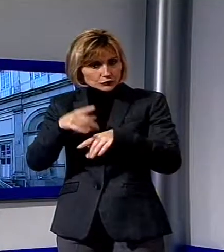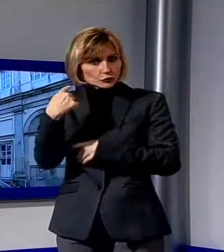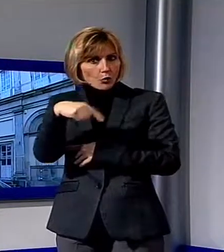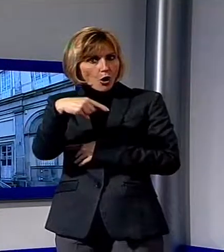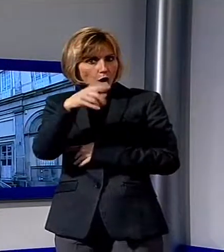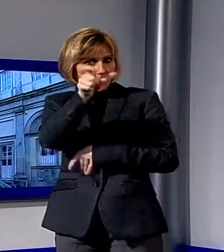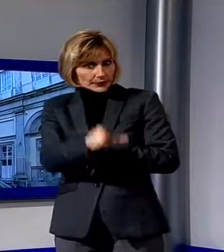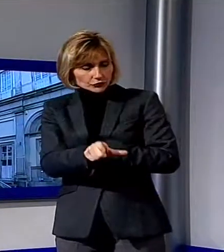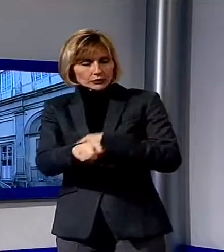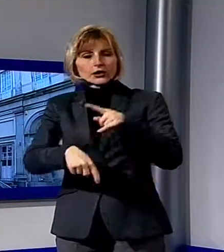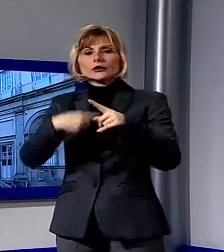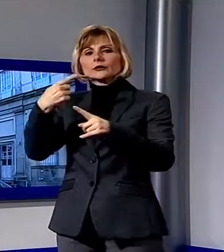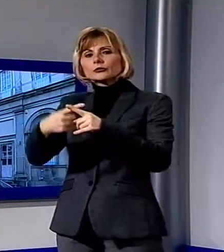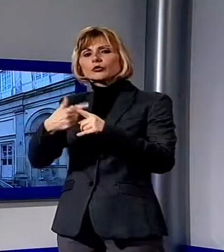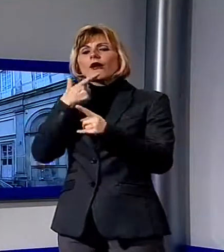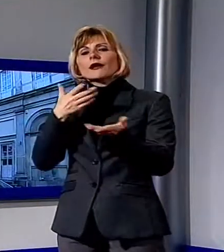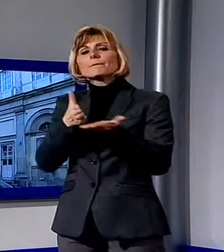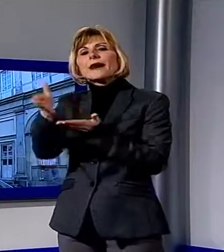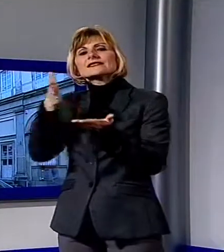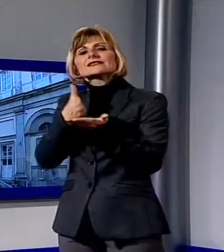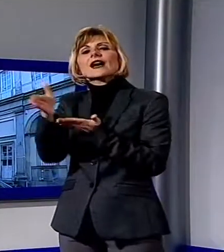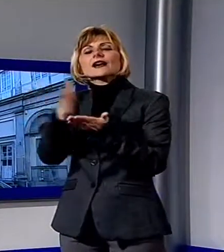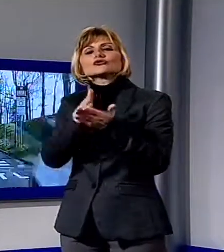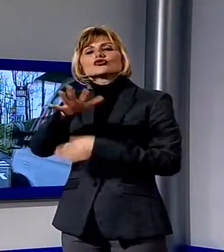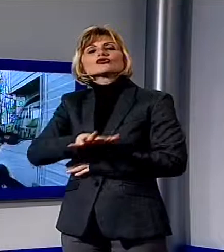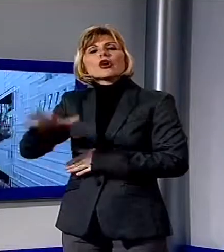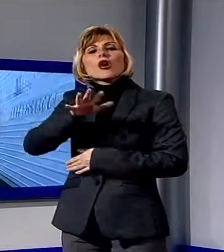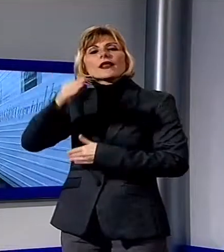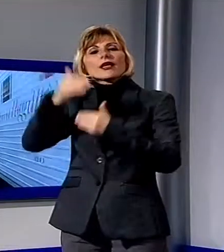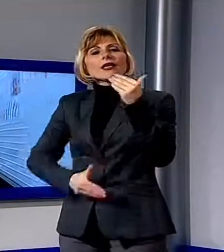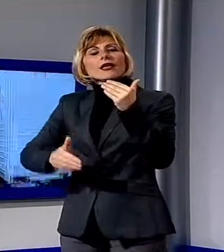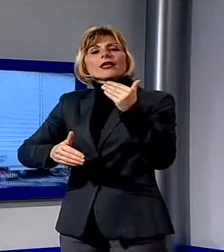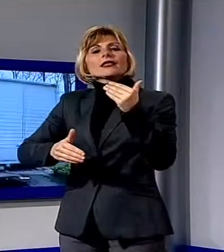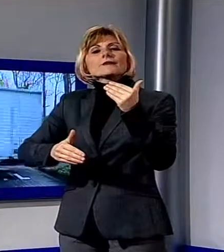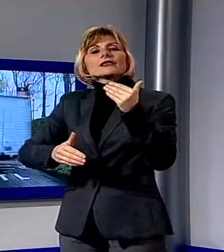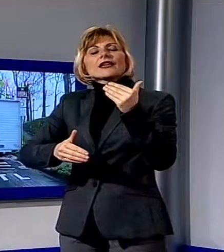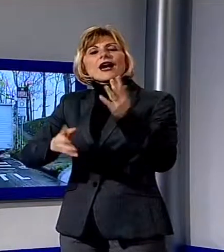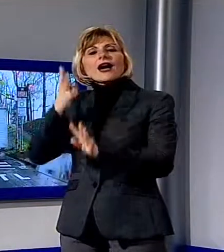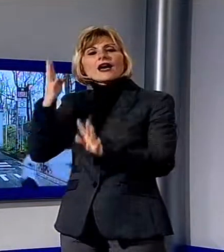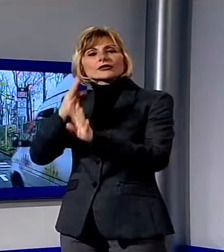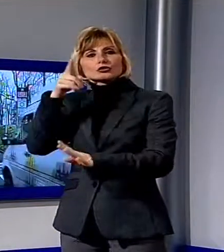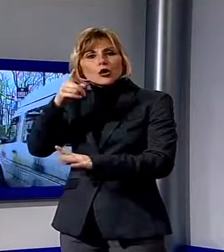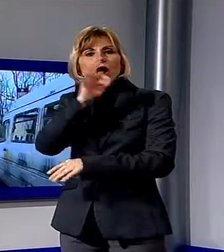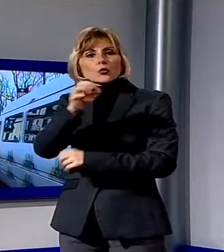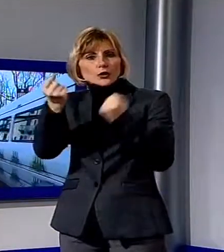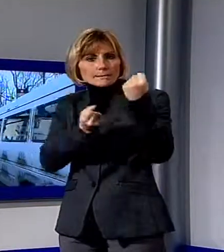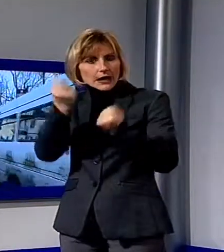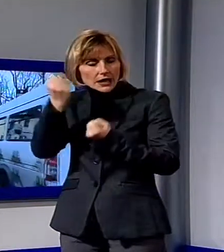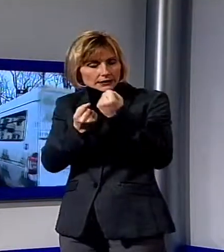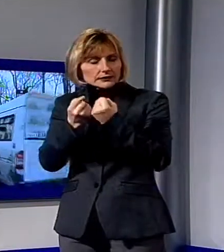e la registrazione dei passaggi nella ZTL di alcune autovetture, il che conferma che nel mirino degli inquirenti ci sono presunti